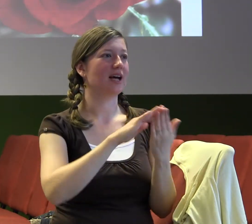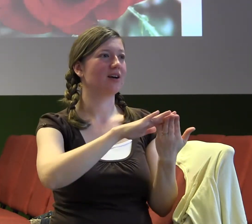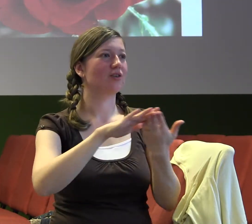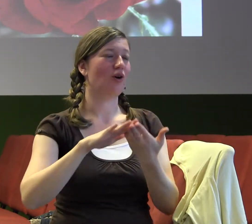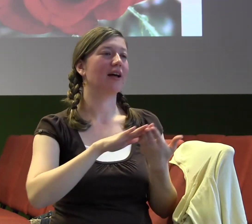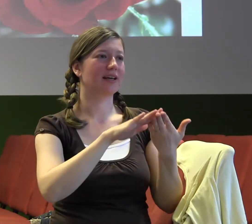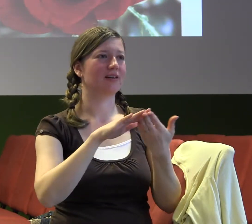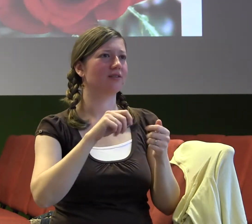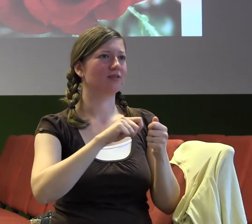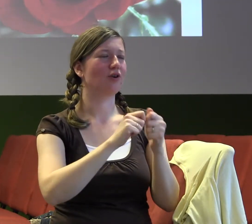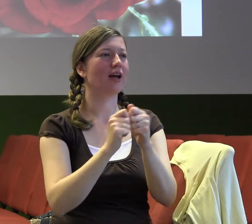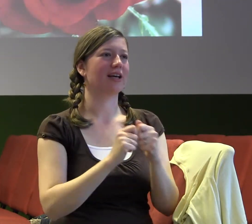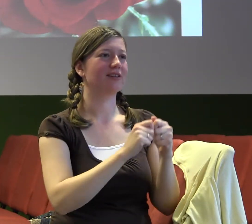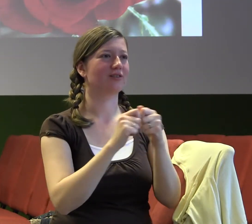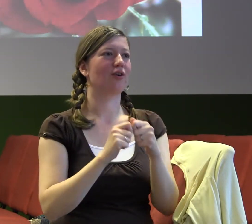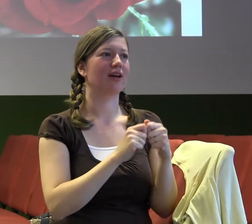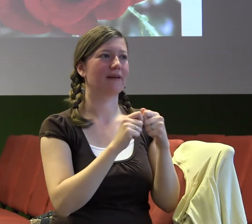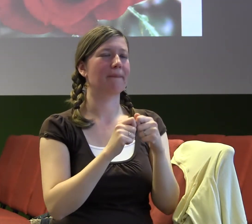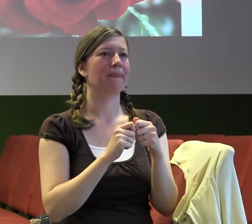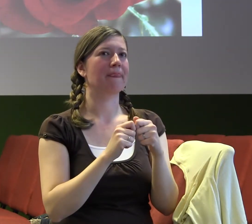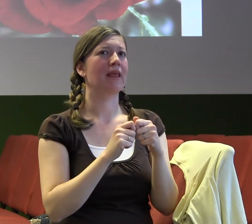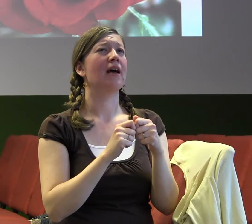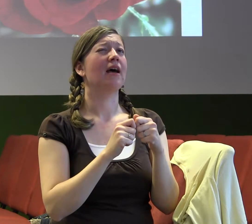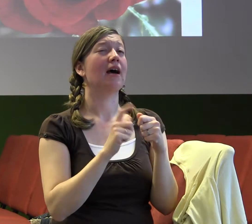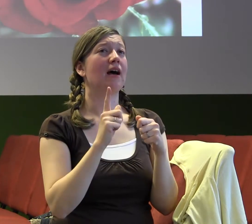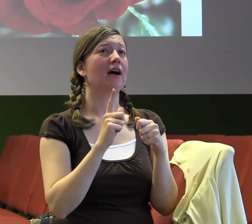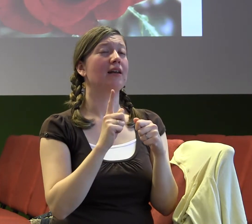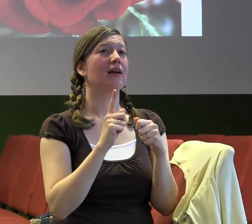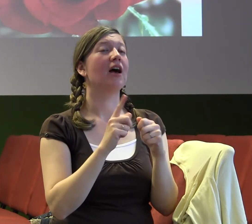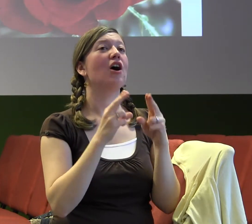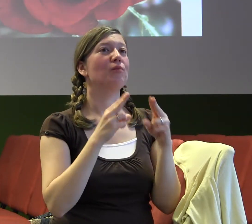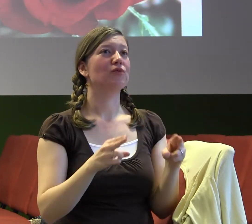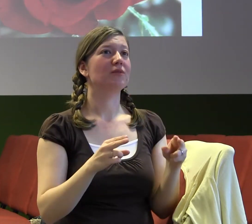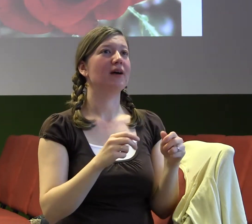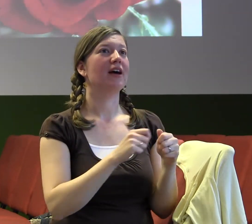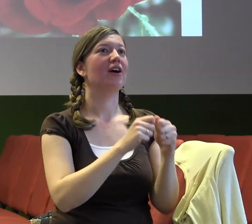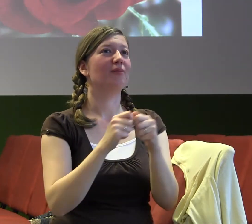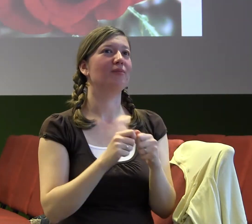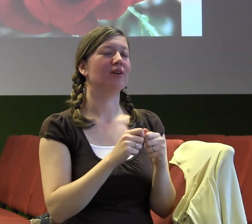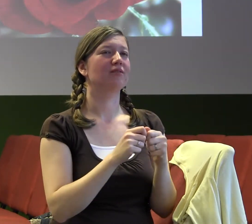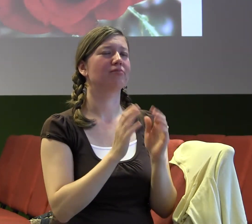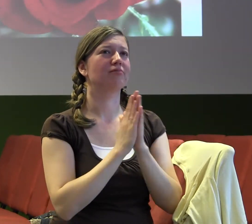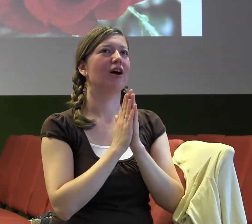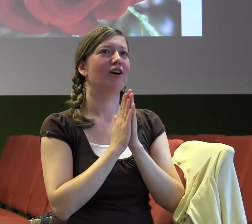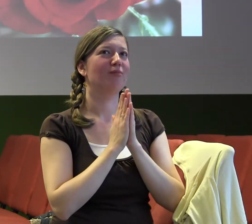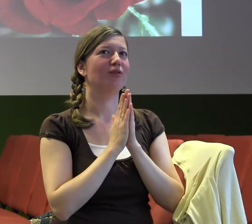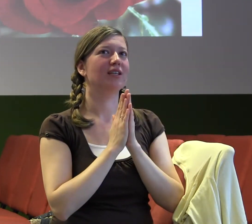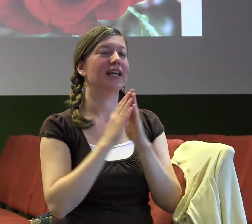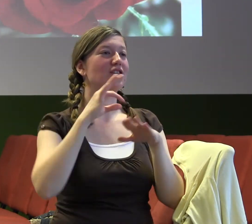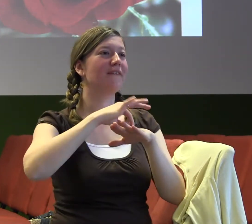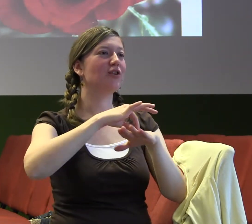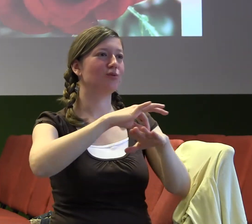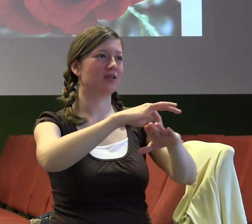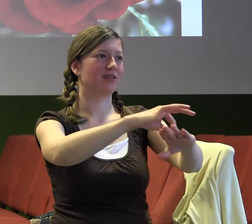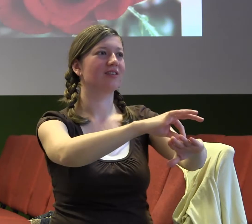že máme k ním mít úctu za všech okolností v každé situaci a myslím si, že je skvělý mít k ním úctu a modlit se za ně